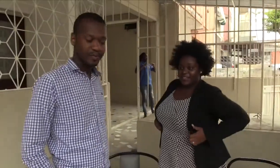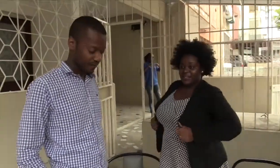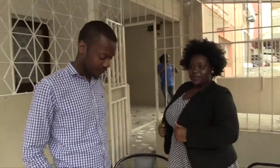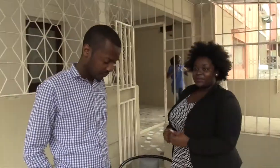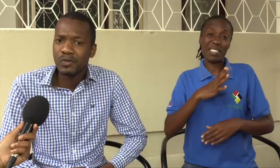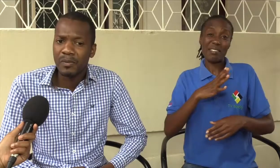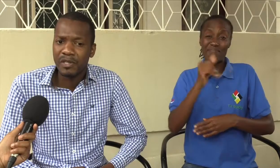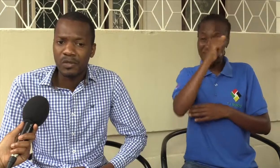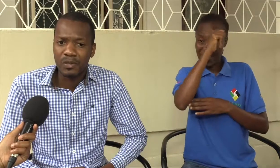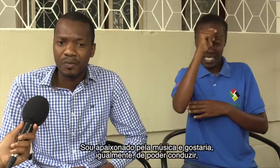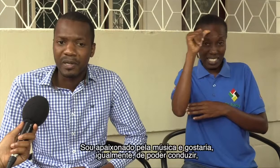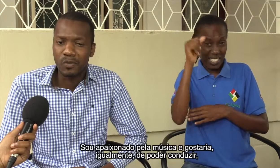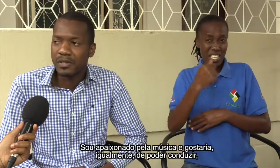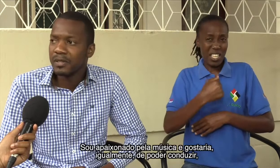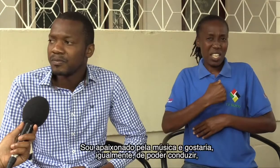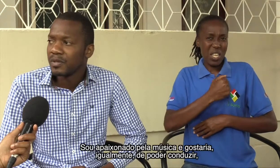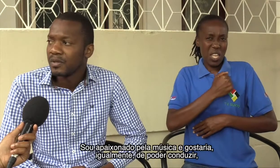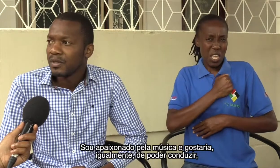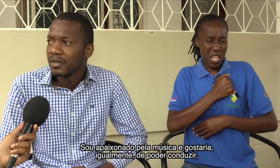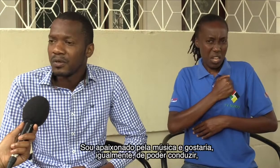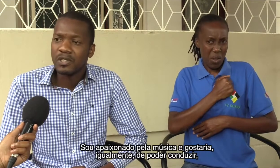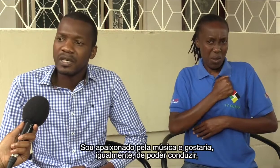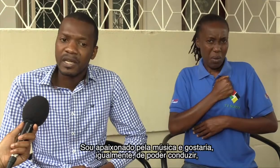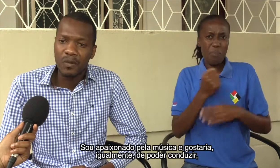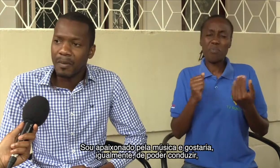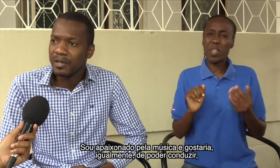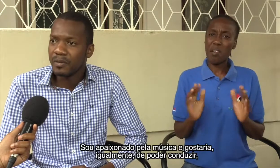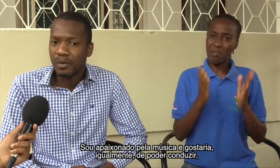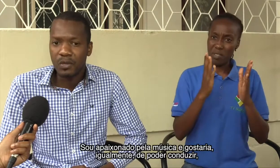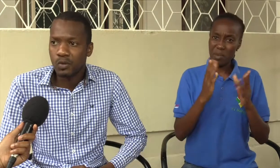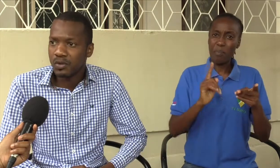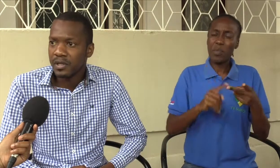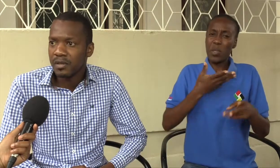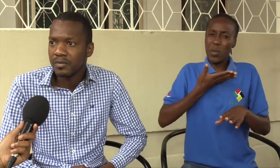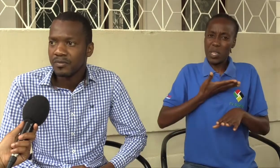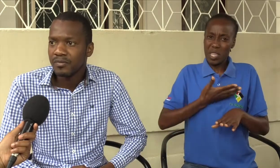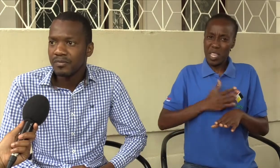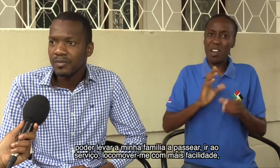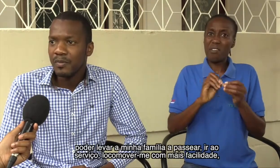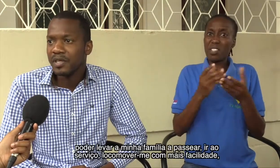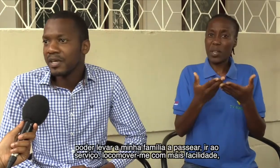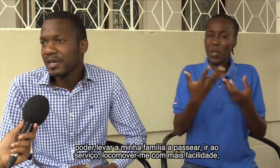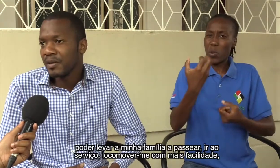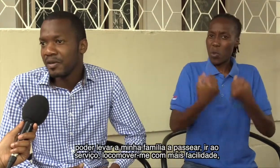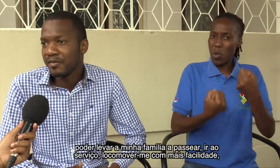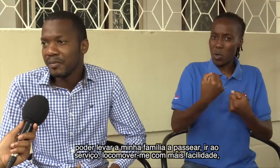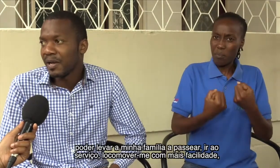Eu sou apaixonado pela música. Eu gostaria igualmente de poder conduzir. Poder guiar a minha família